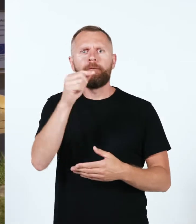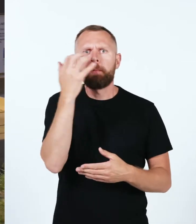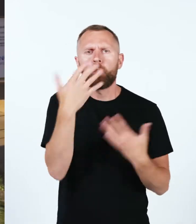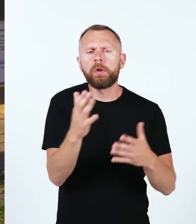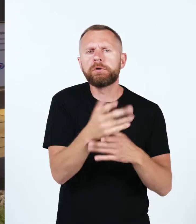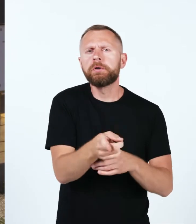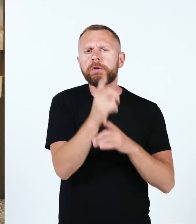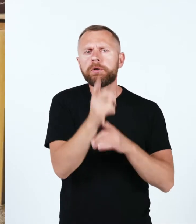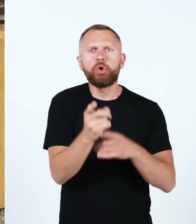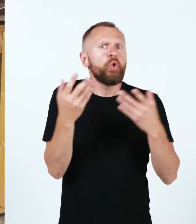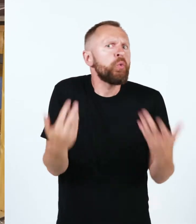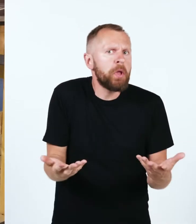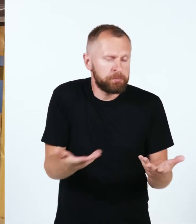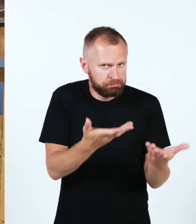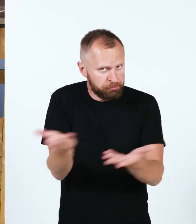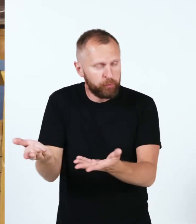kuidas kala näkkab.